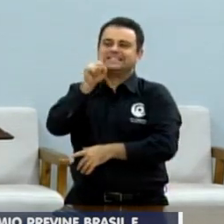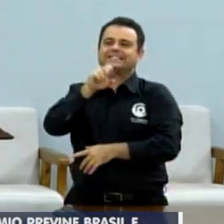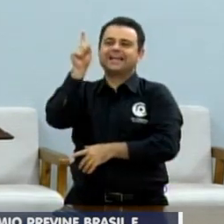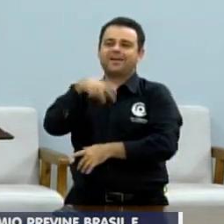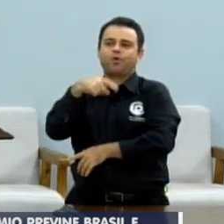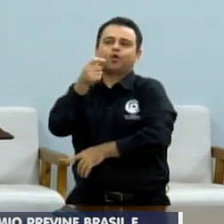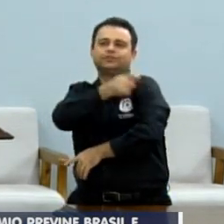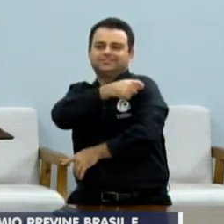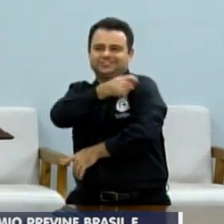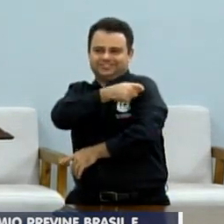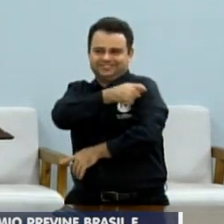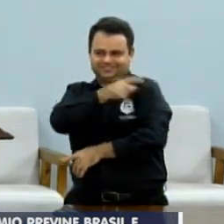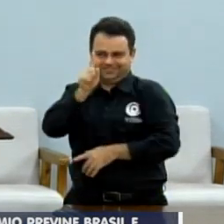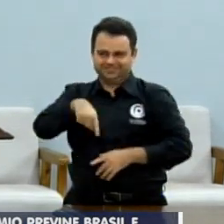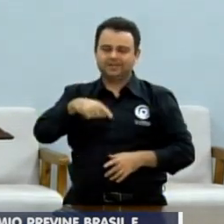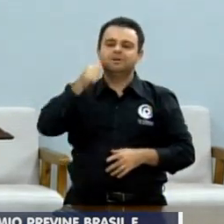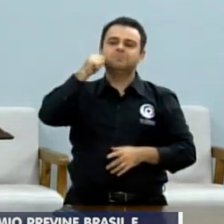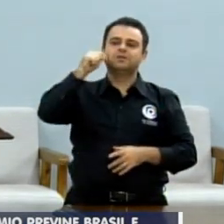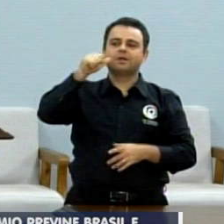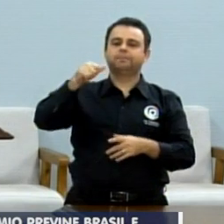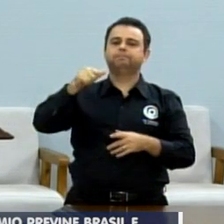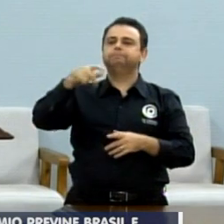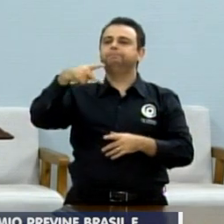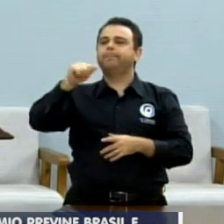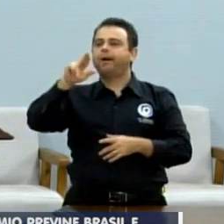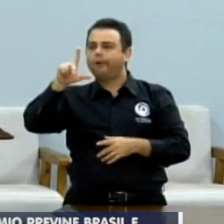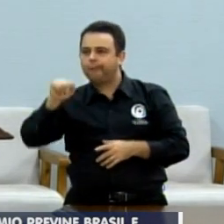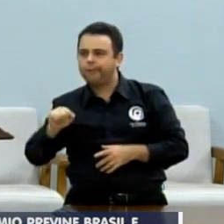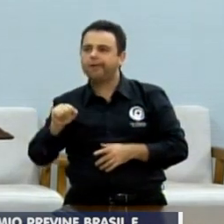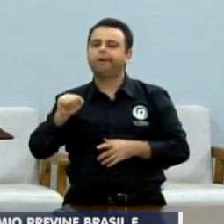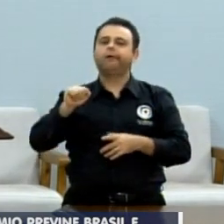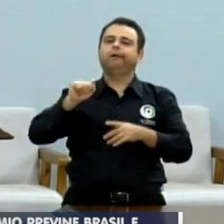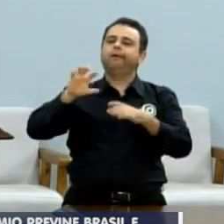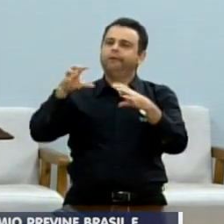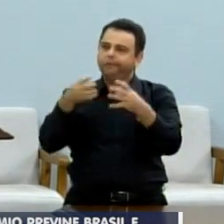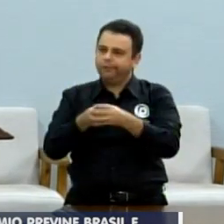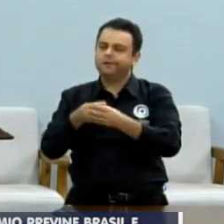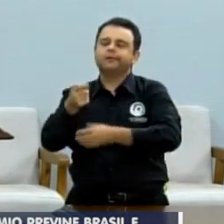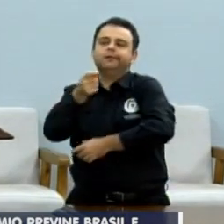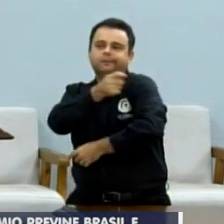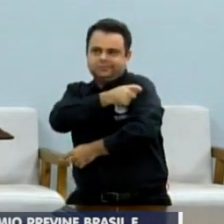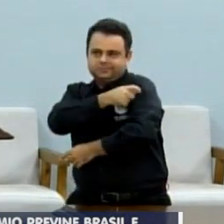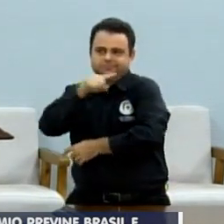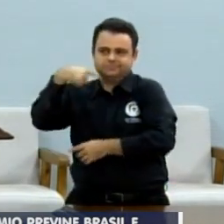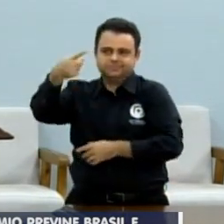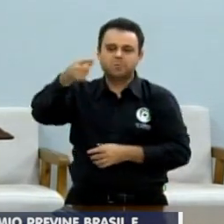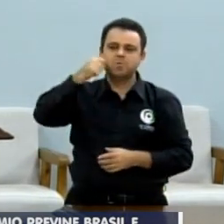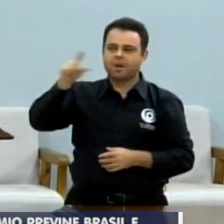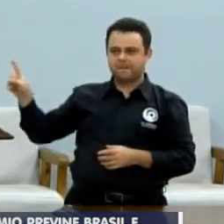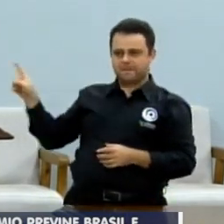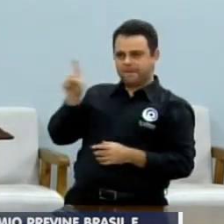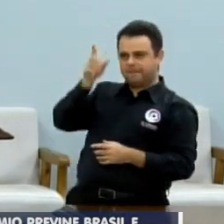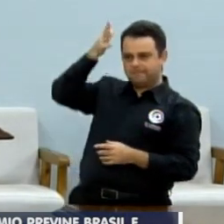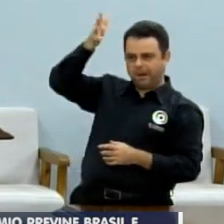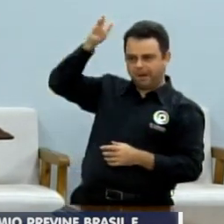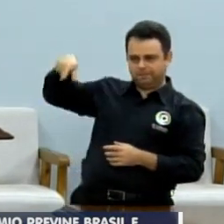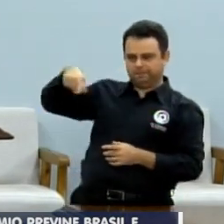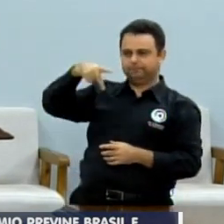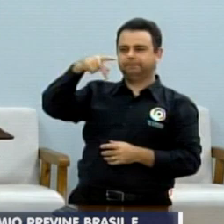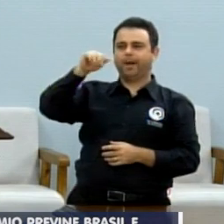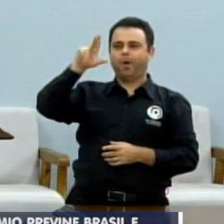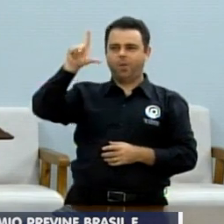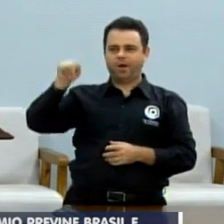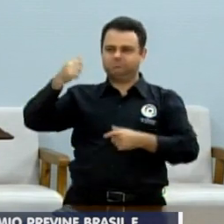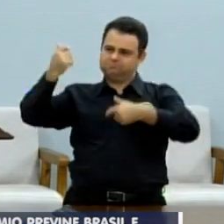e está aí presente hoje a Michela, a Andressa, que é a equipe da vacinação, e daqui a pouquinho a Paula Sodré, assessor do gabinete, vai estar dando, na hora do